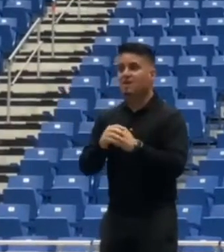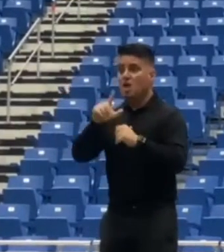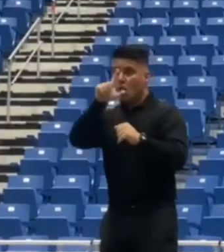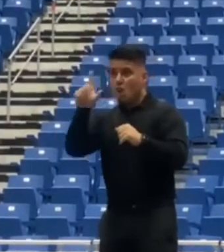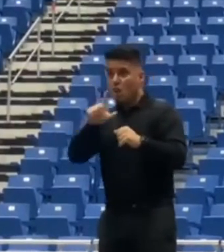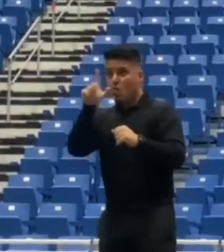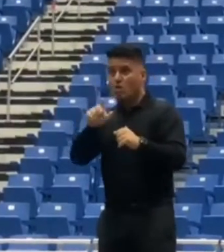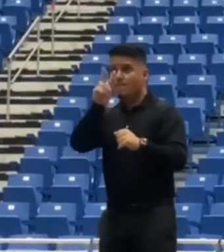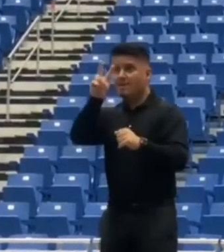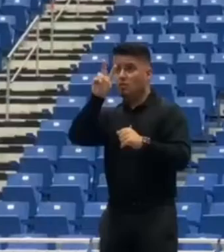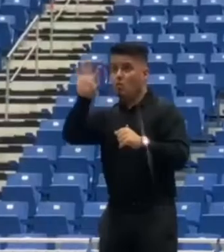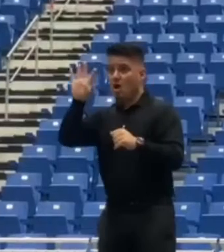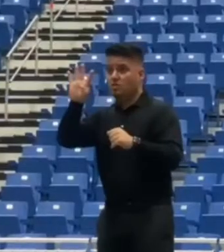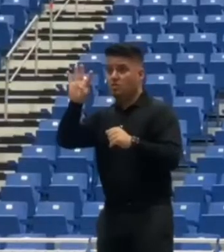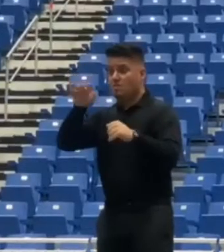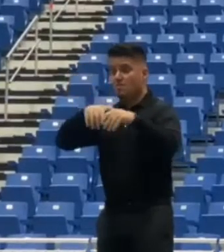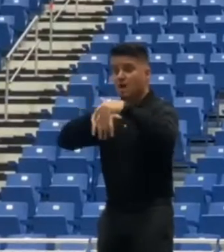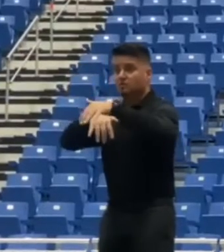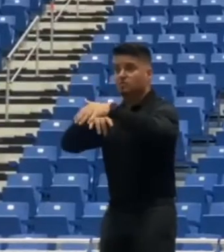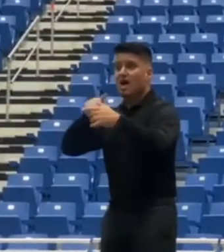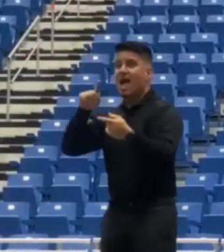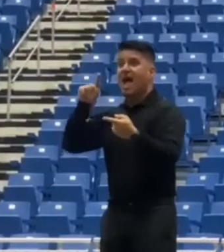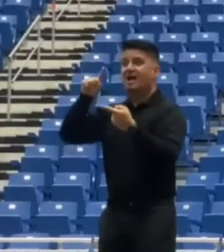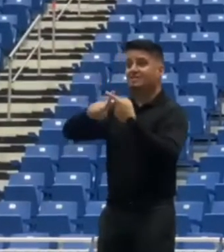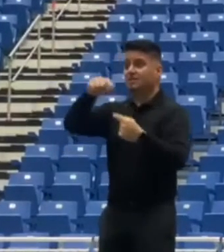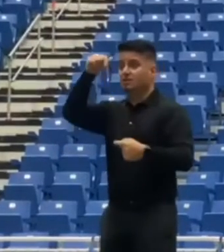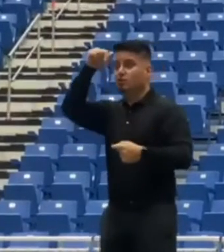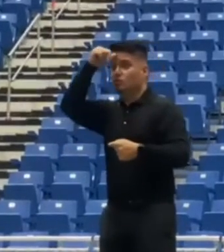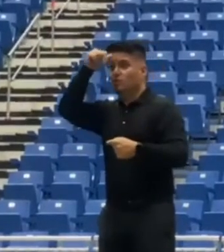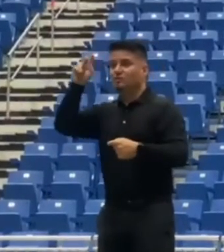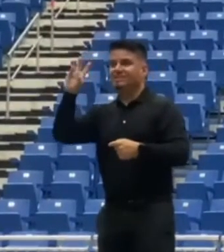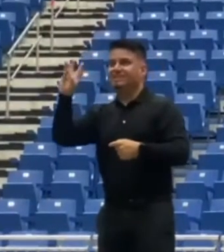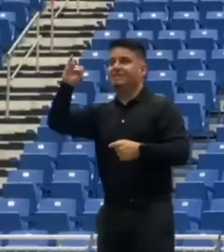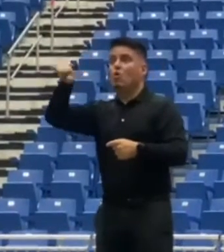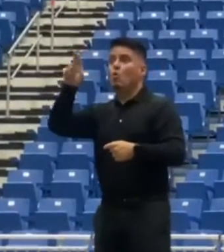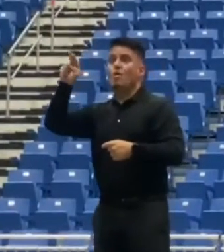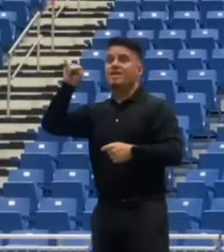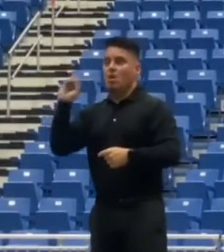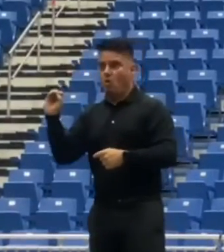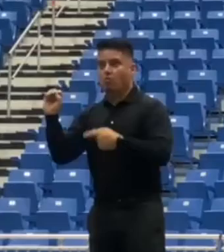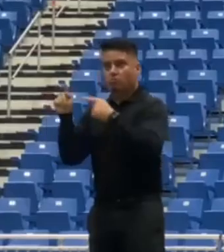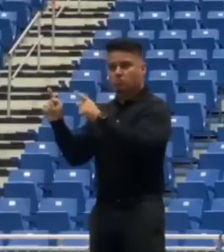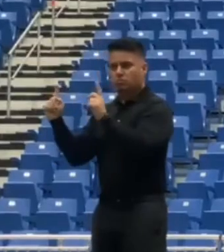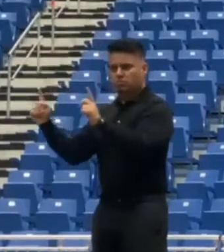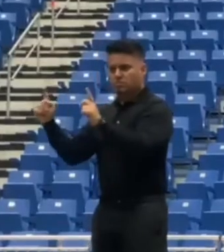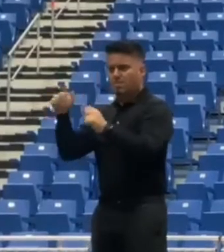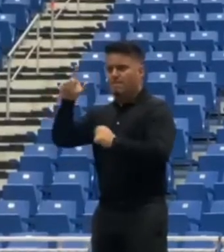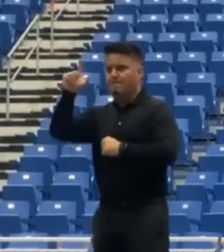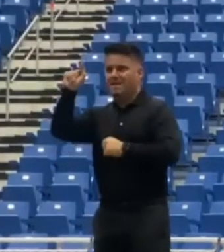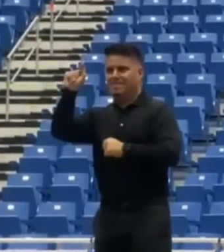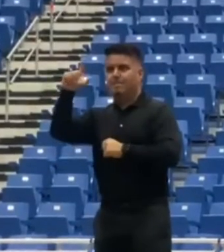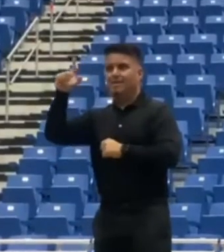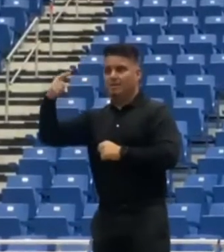de marzo hasta el domingo 6 de junio del 2021. La vuelvo a emitir por